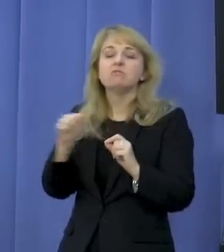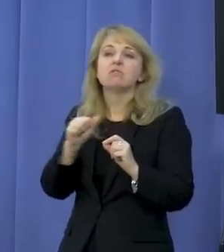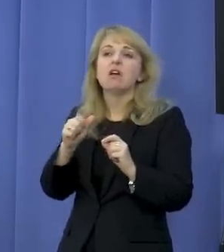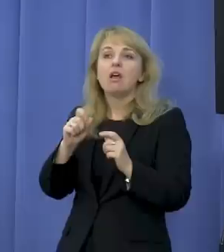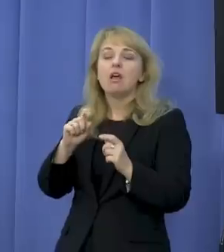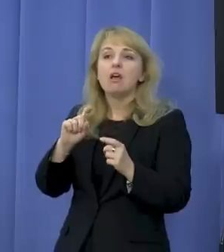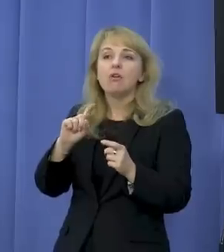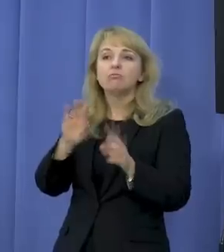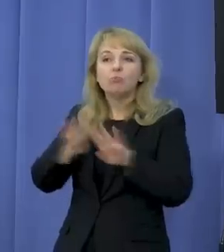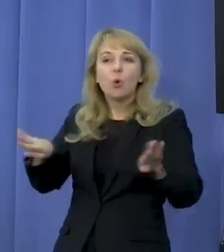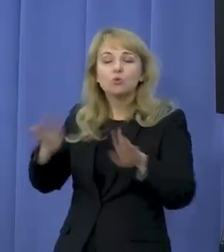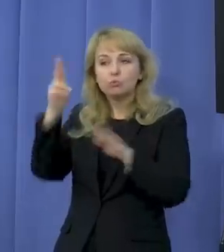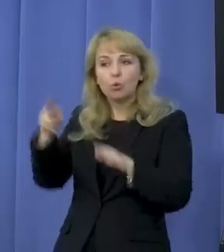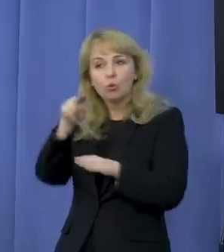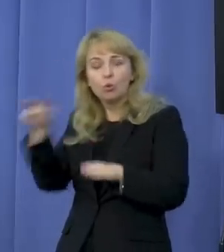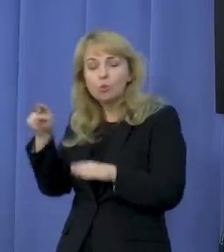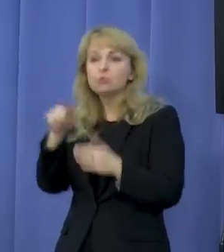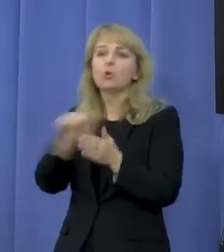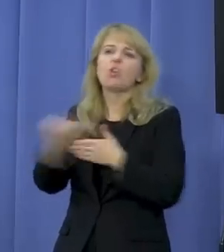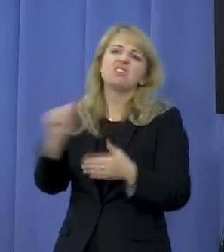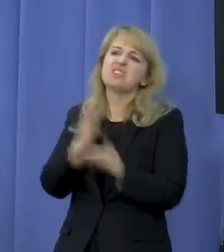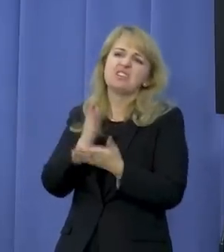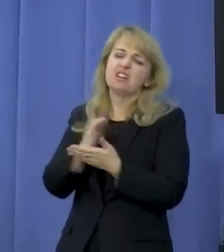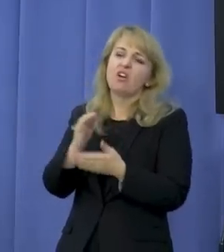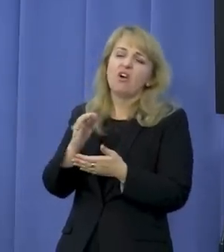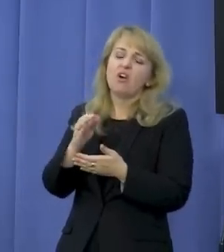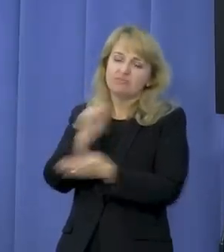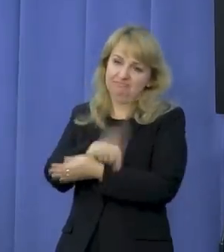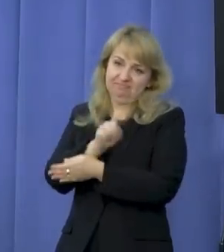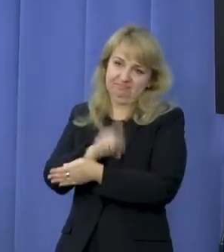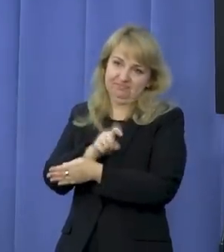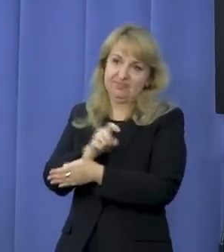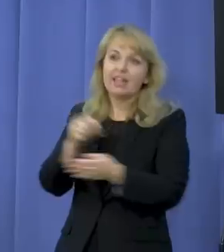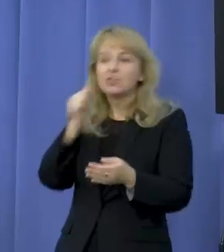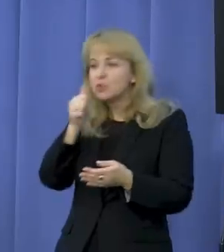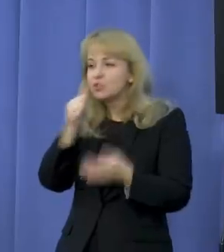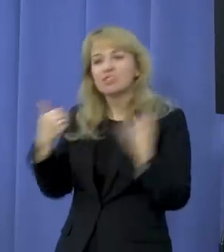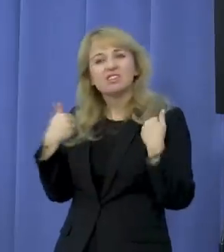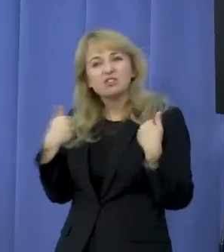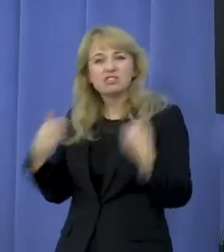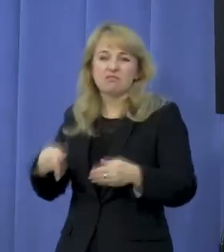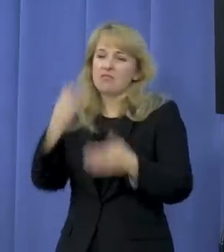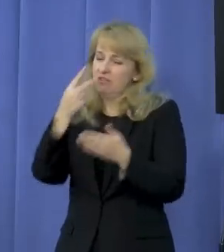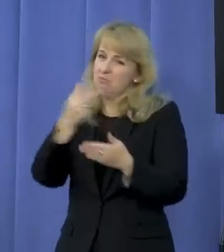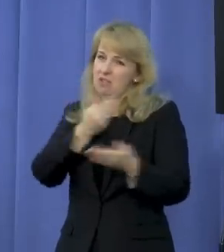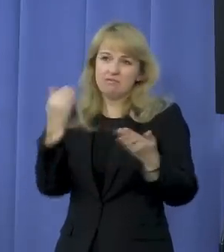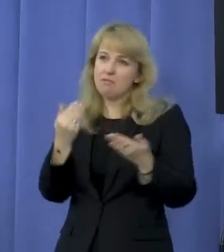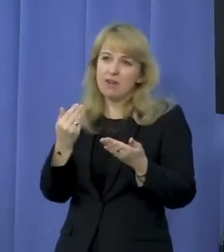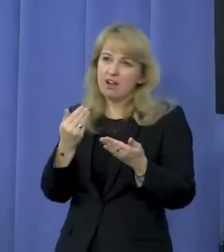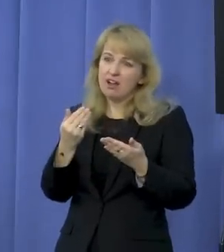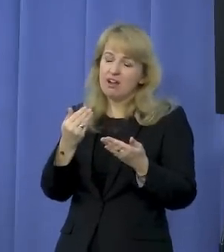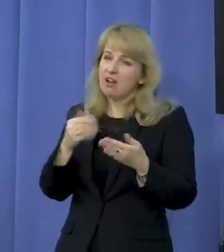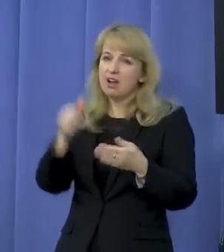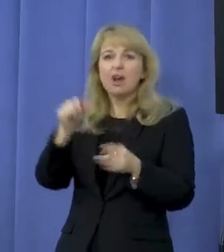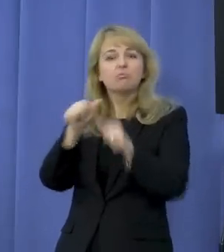kościoła od państwa mają charakter typowo iluzoryczny i w codziennym życiu nie ma właściwie tygodnia, żeby te